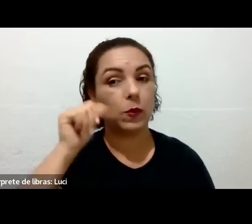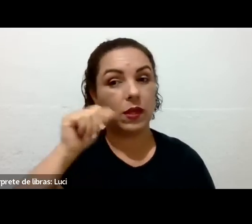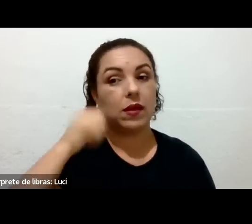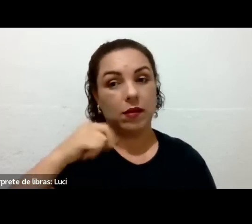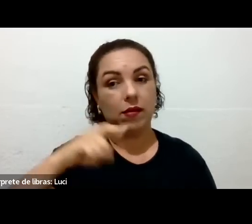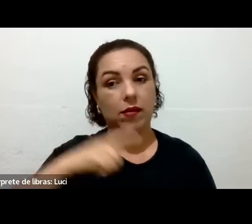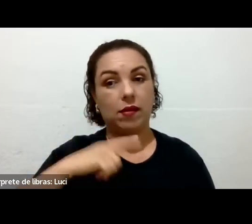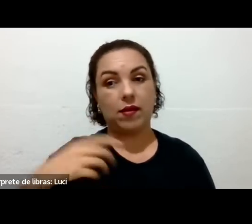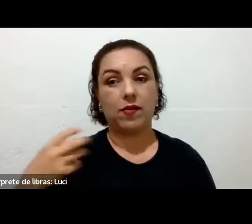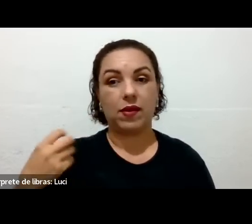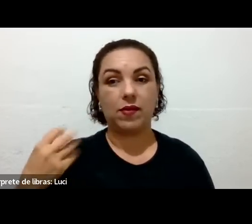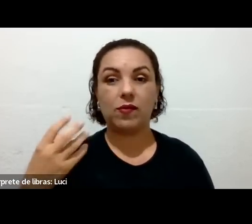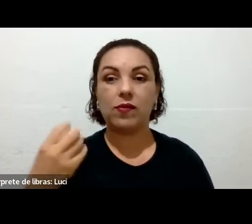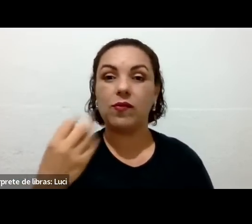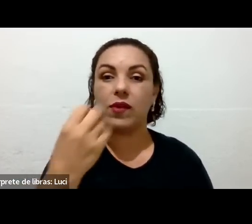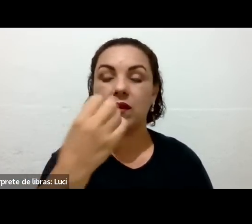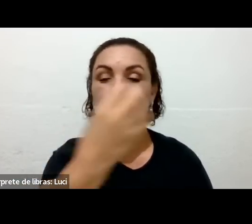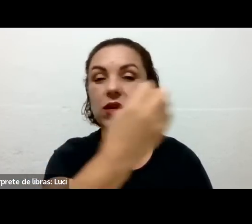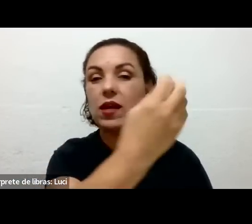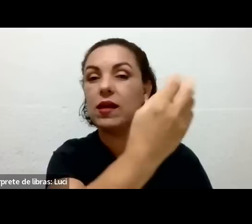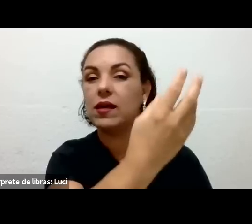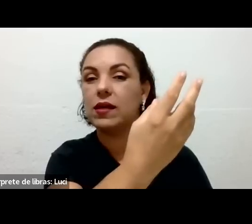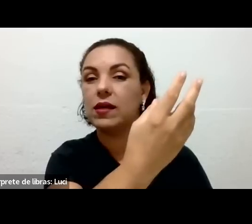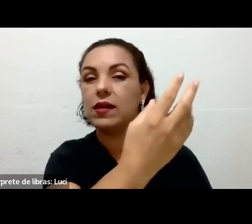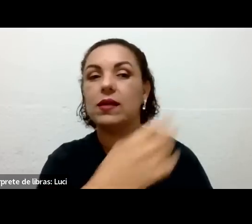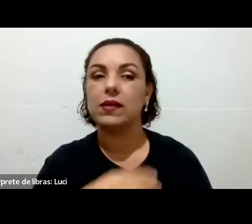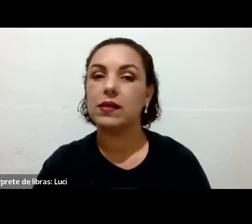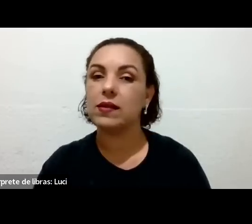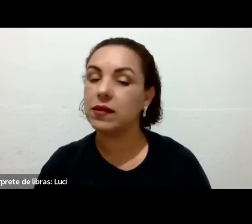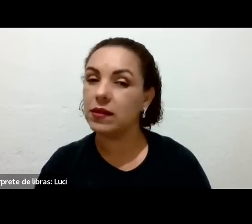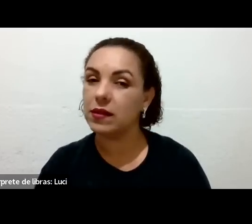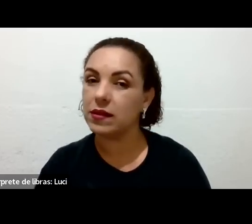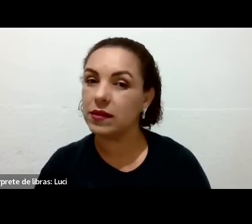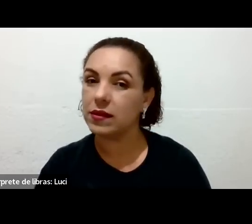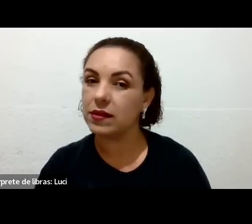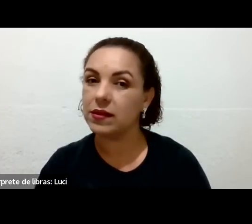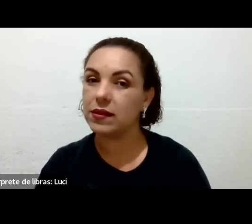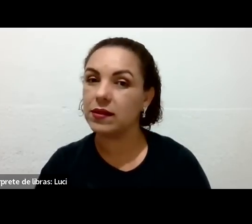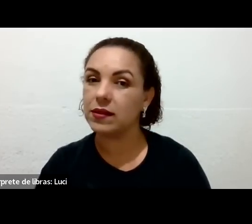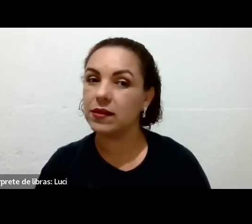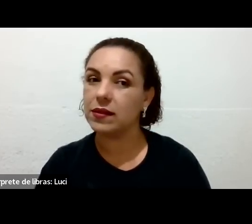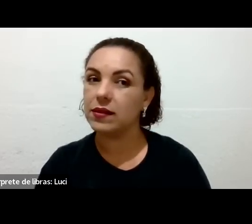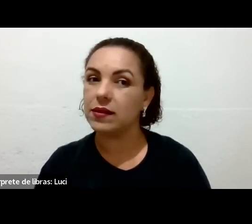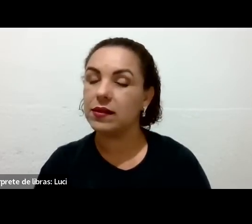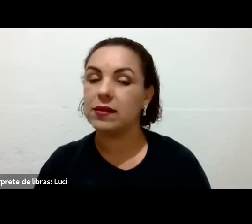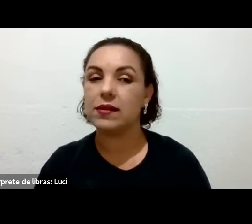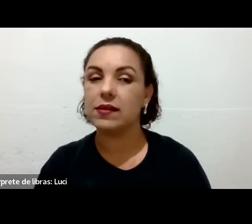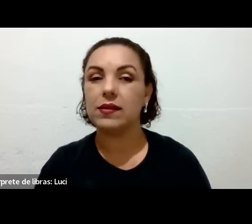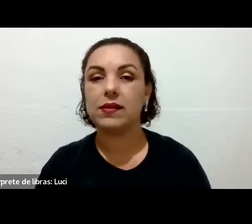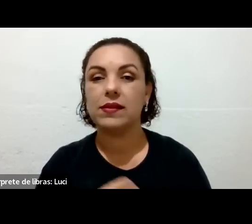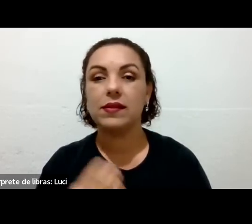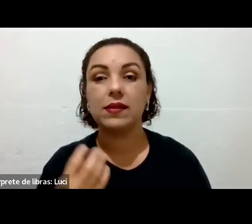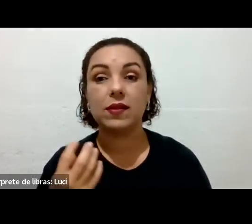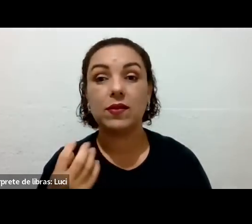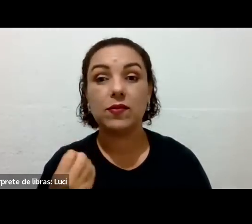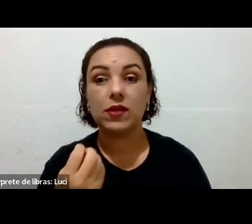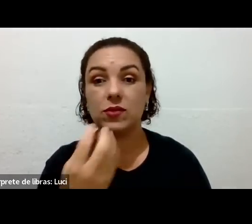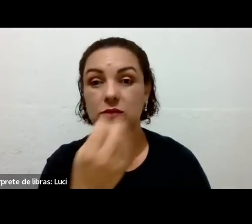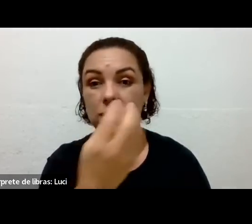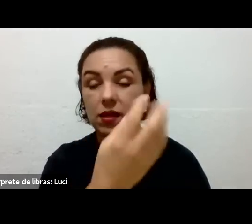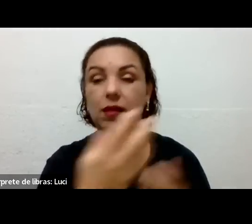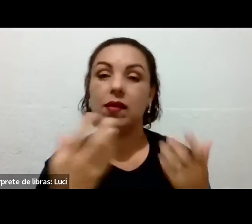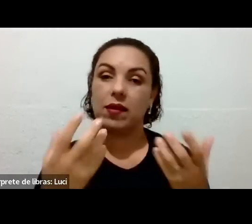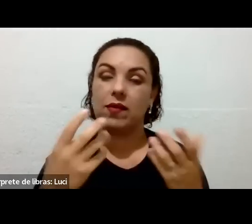mínimo. E aí... Então, dona Terezinha... Ela perguntou se poderia levar. Pode,